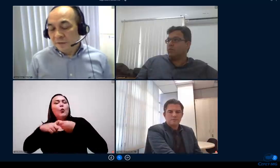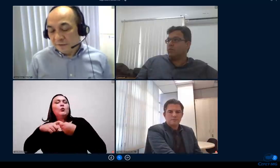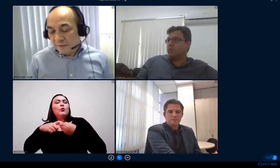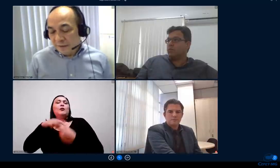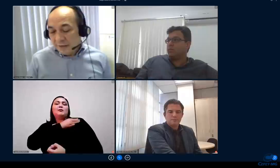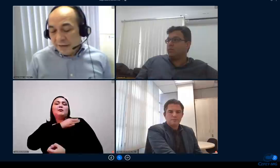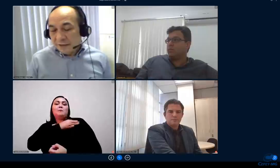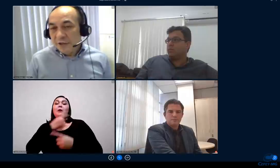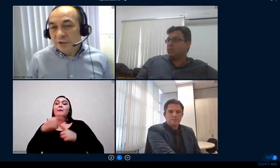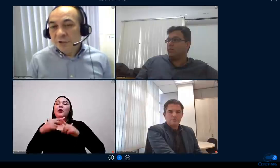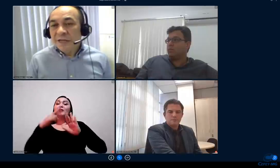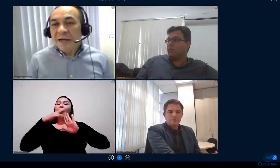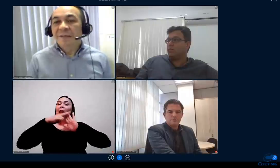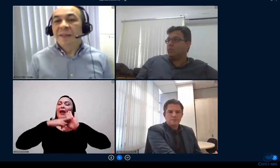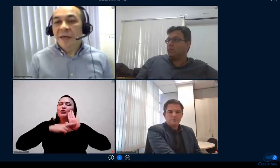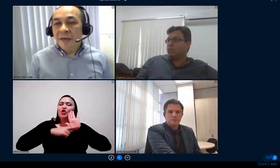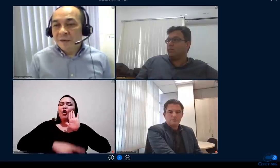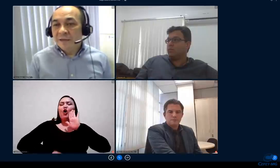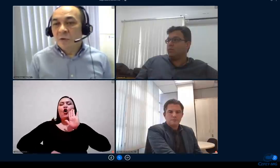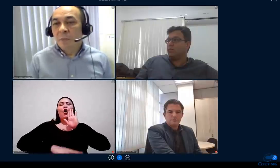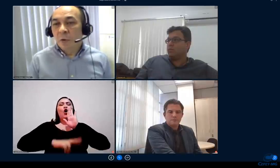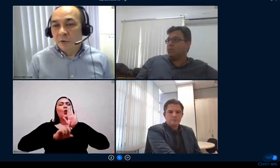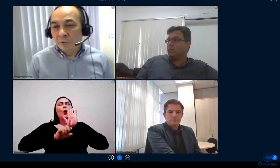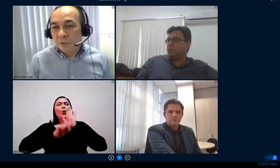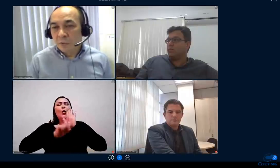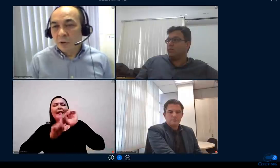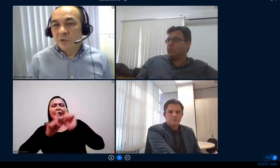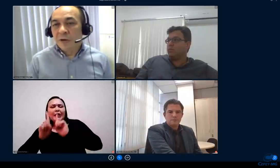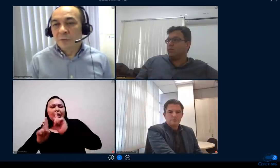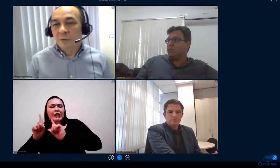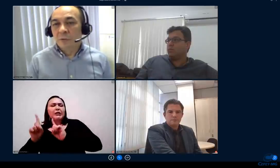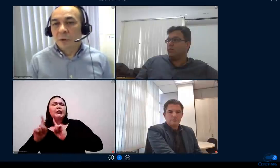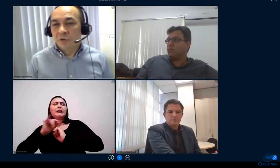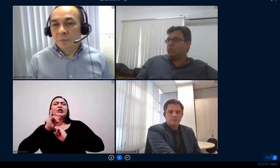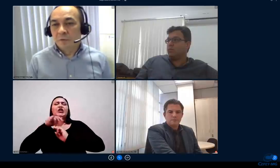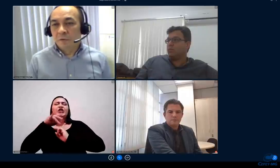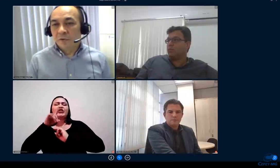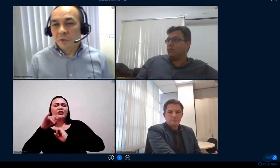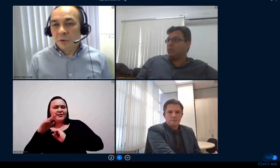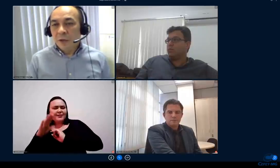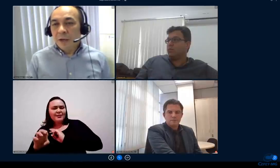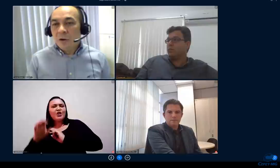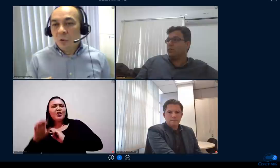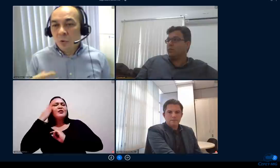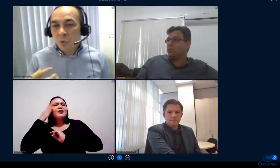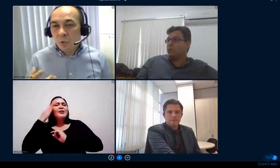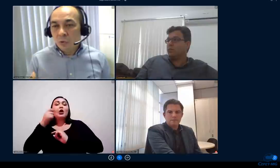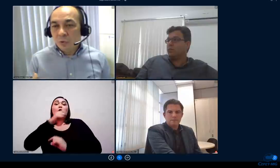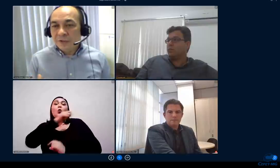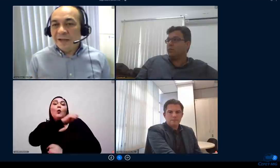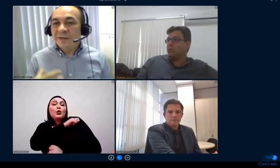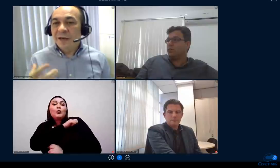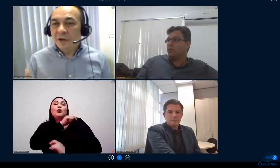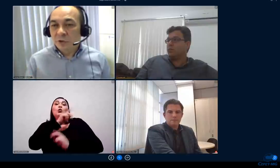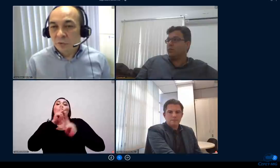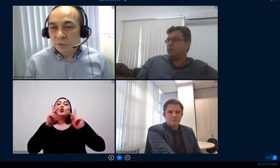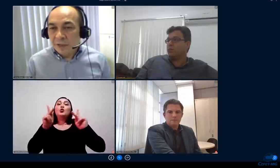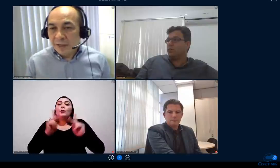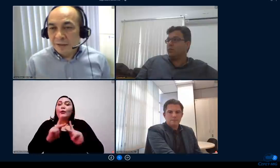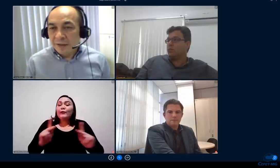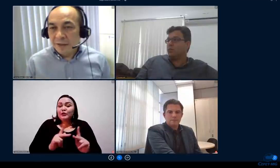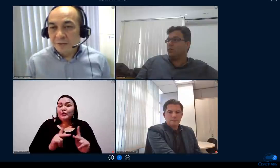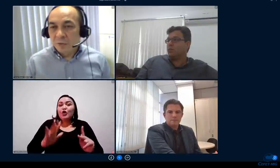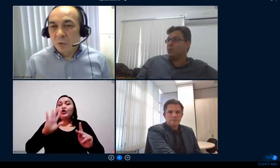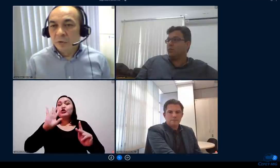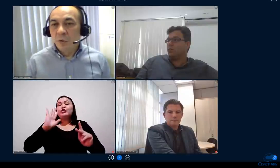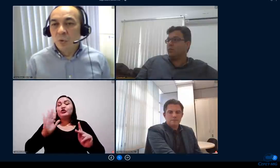índices a gente já tem esse compromisso do nosso aluno e do nosso professor no tracejo do